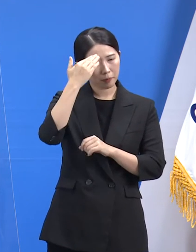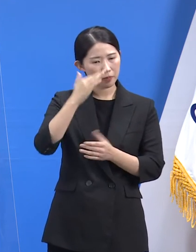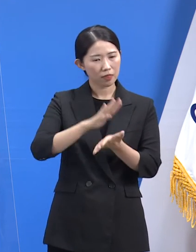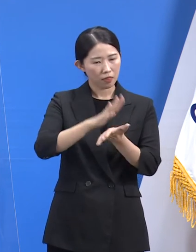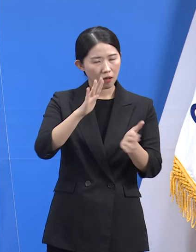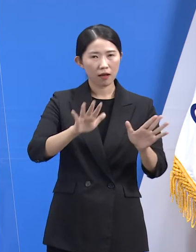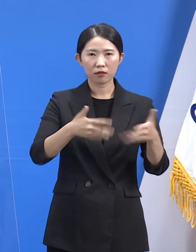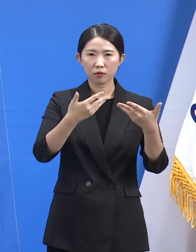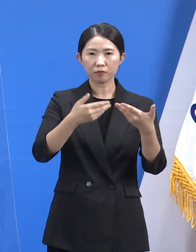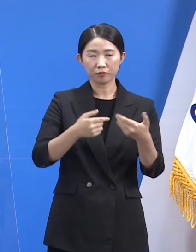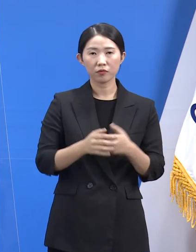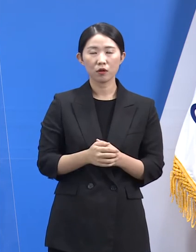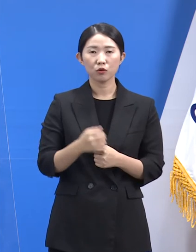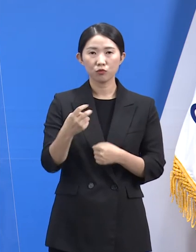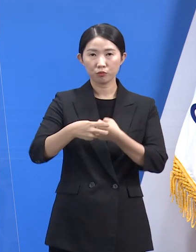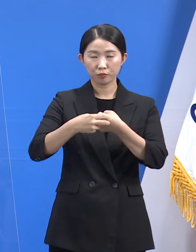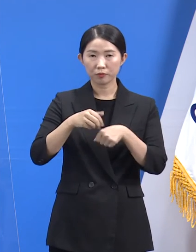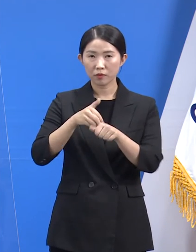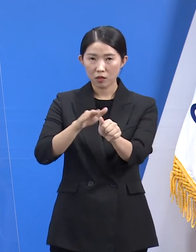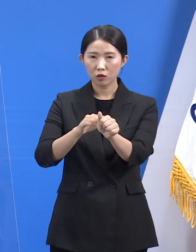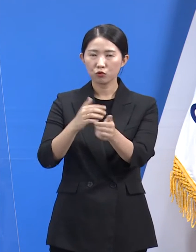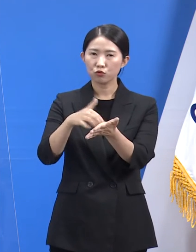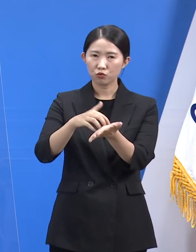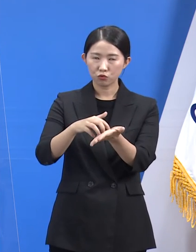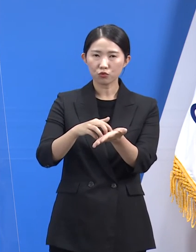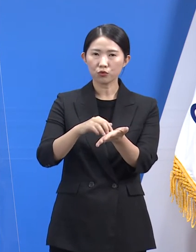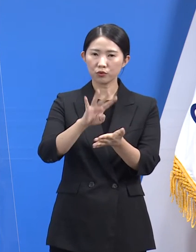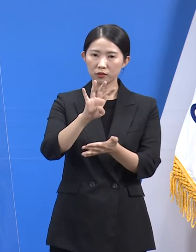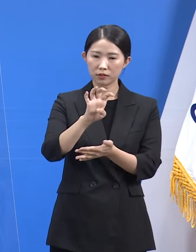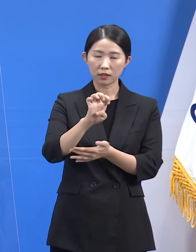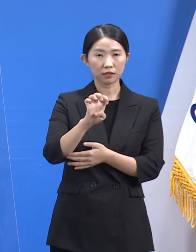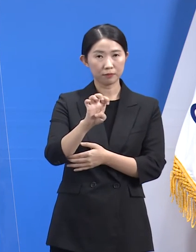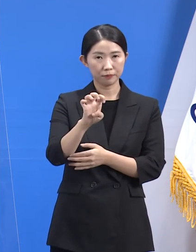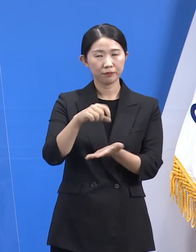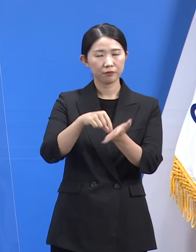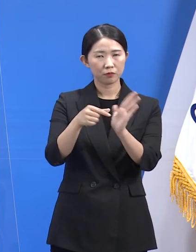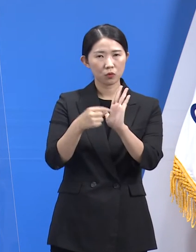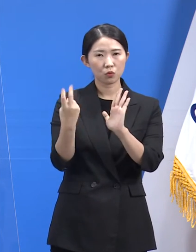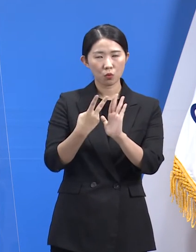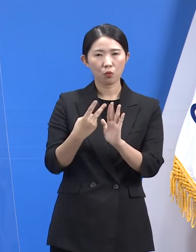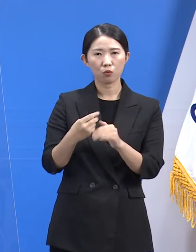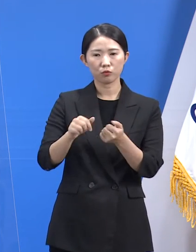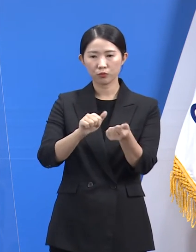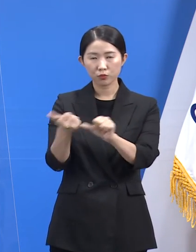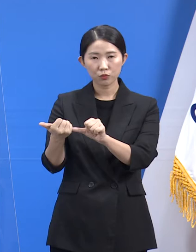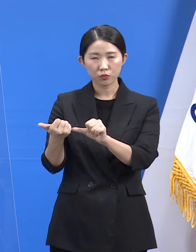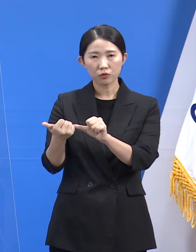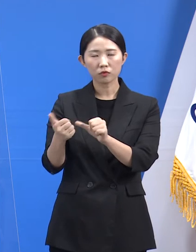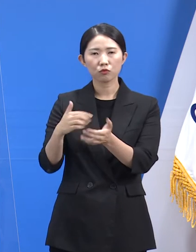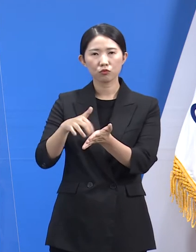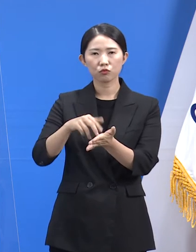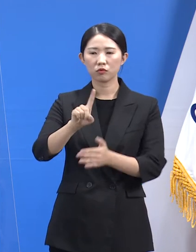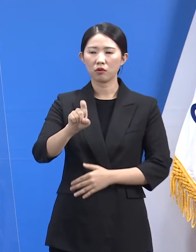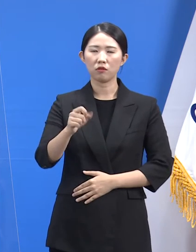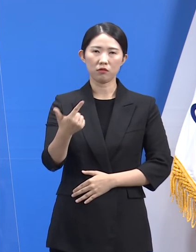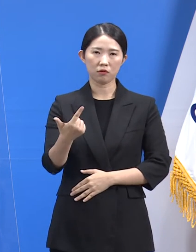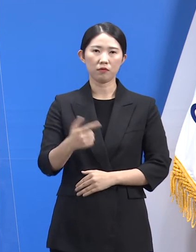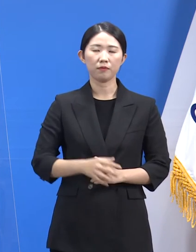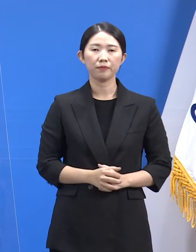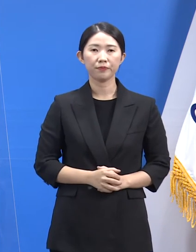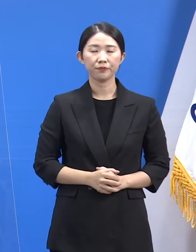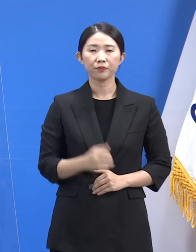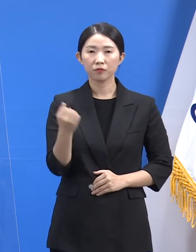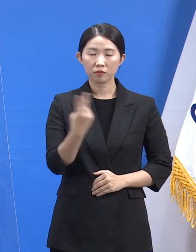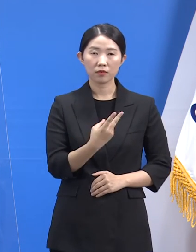8건 사망 사례는 16건 보고되었습니다. 지난달 26일부터 시작한 18세에서 49세